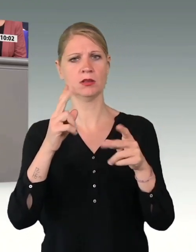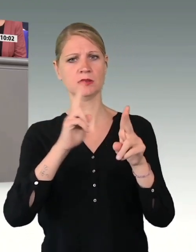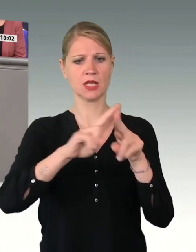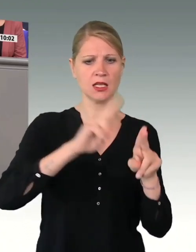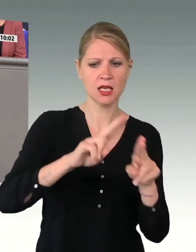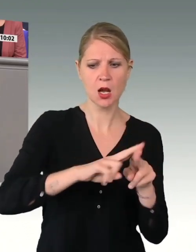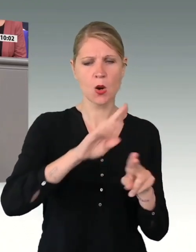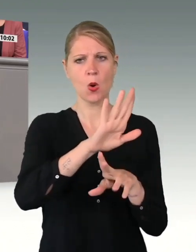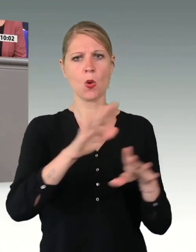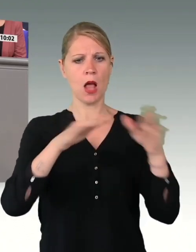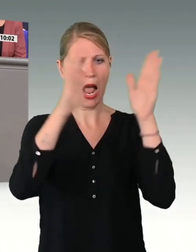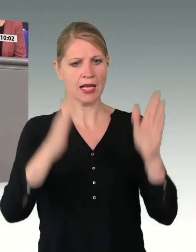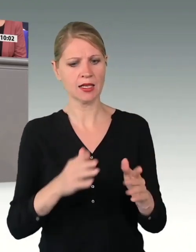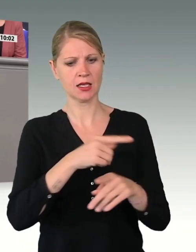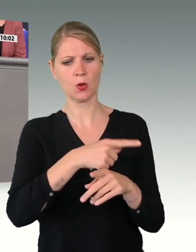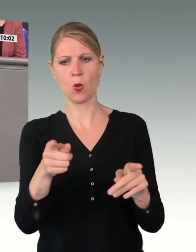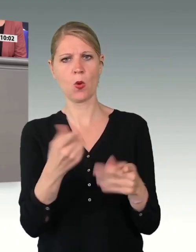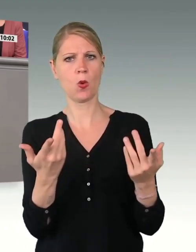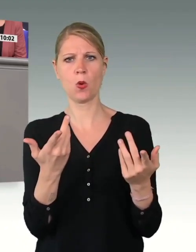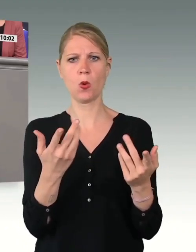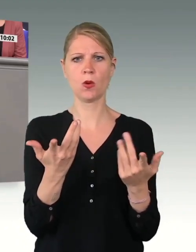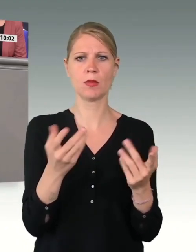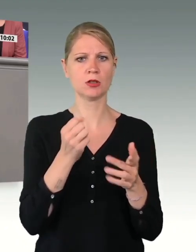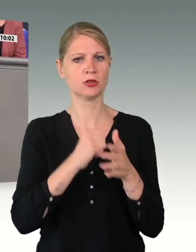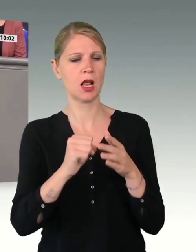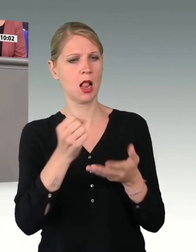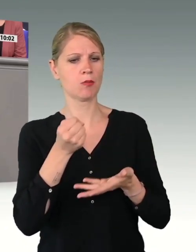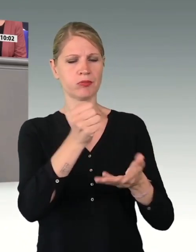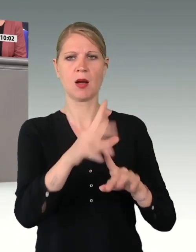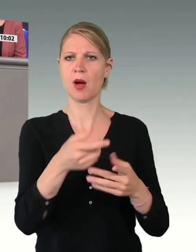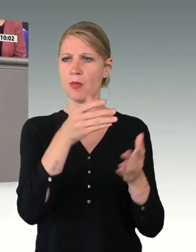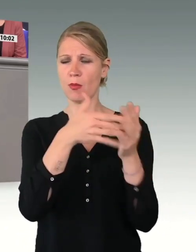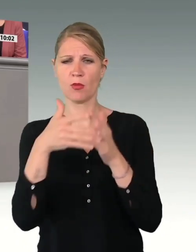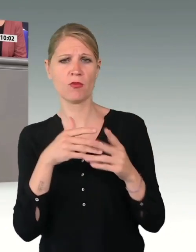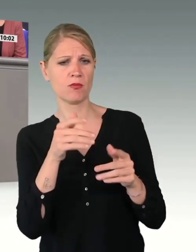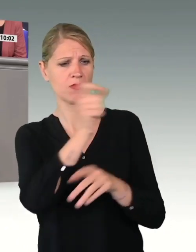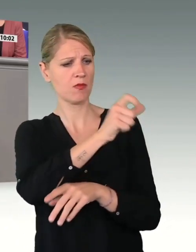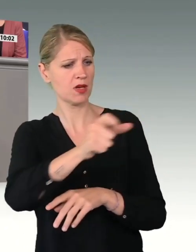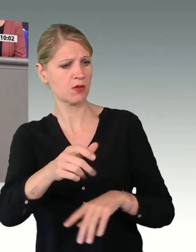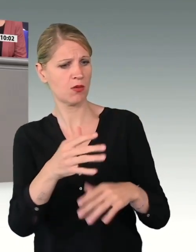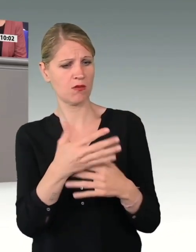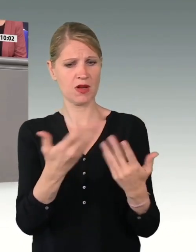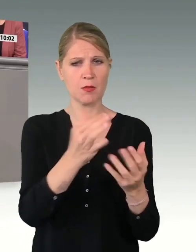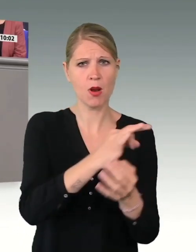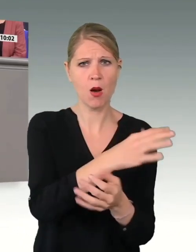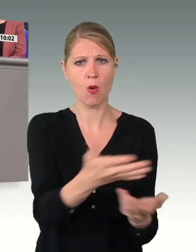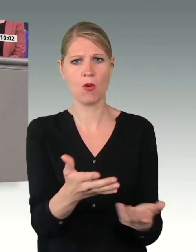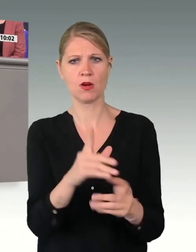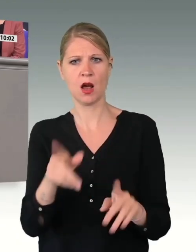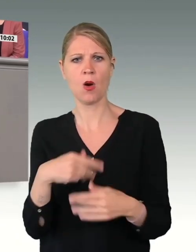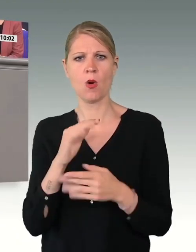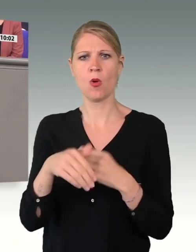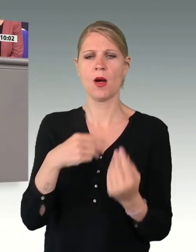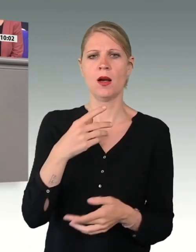überprüfen, wofür dieses Personal tatsächlich eingesetzt wird? Sind es nicht wir, die über das StVG festgelegt haben, dass auch noch jeder